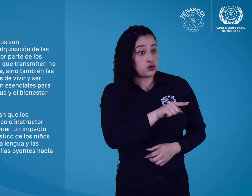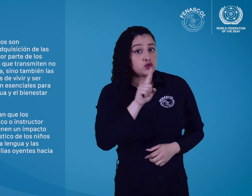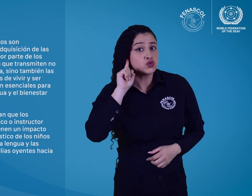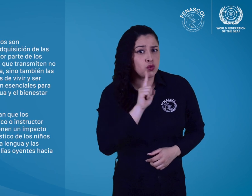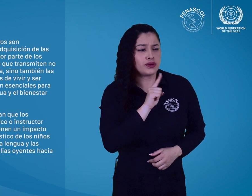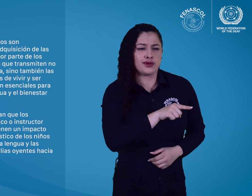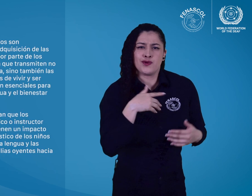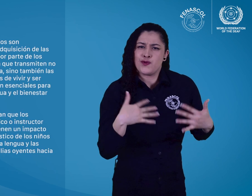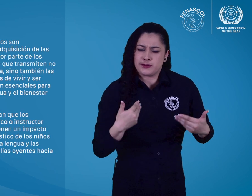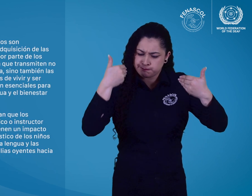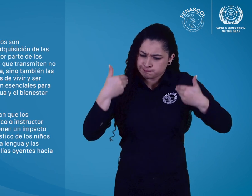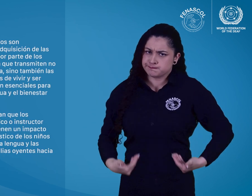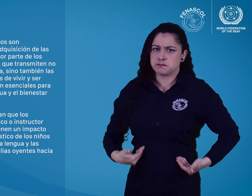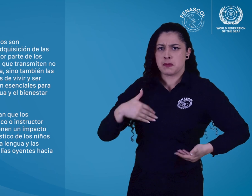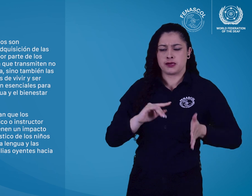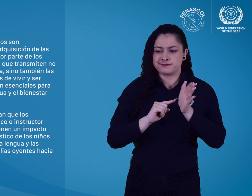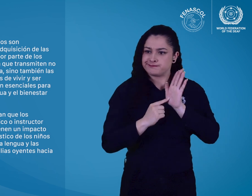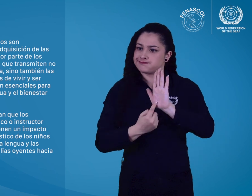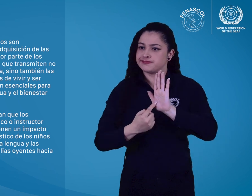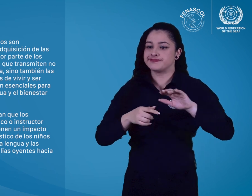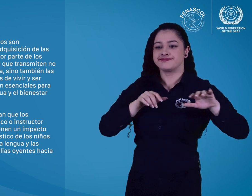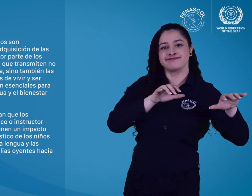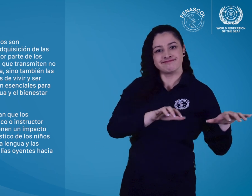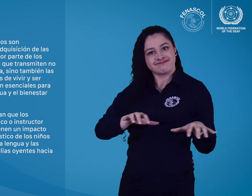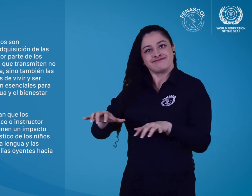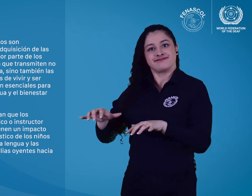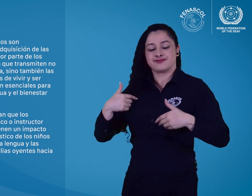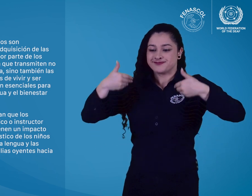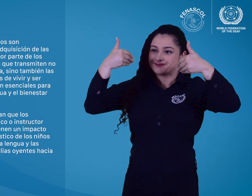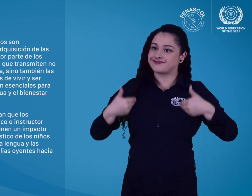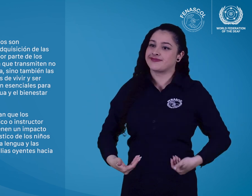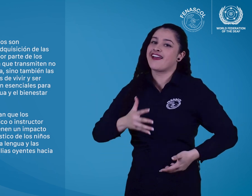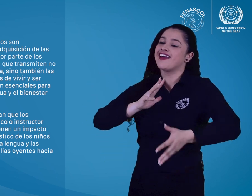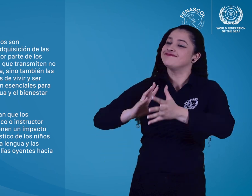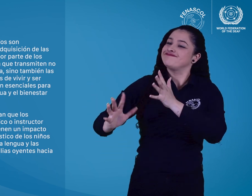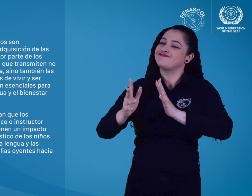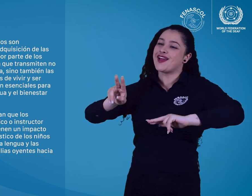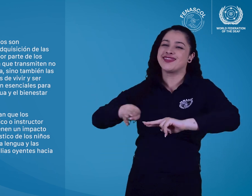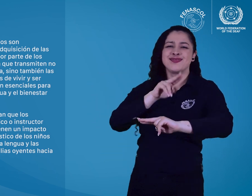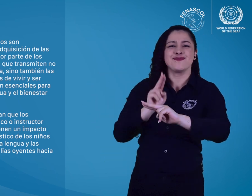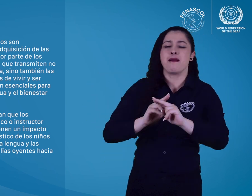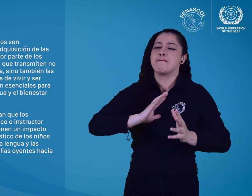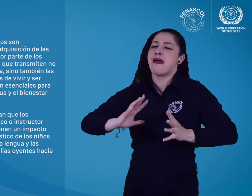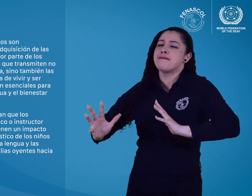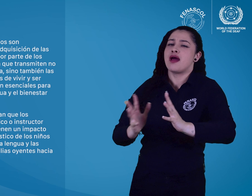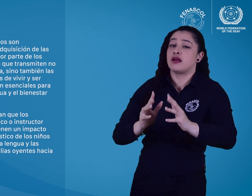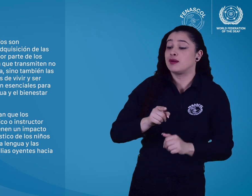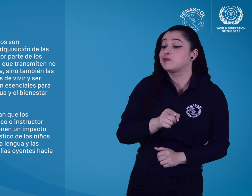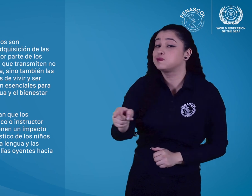Los modelos de conducta sordos son fundamentales para la plena adquisición de las